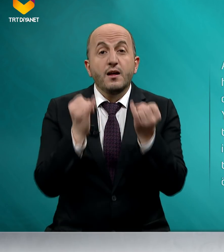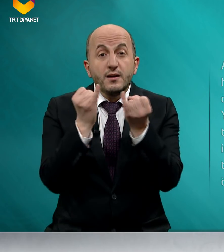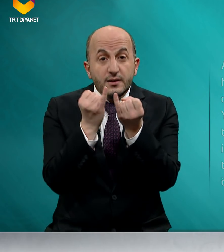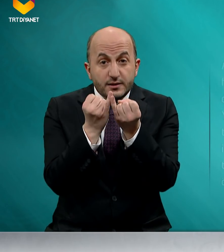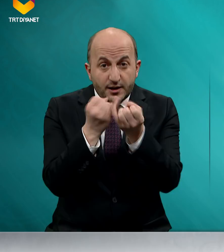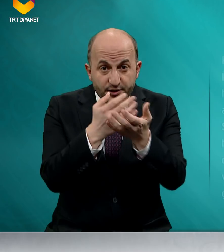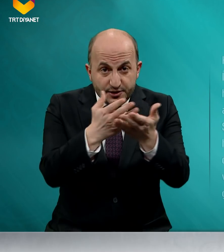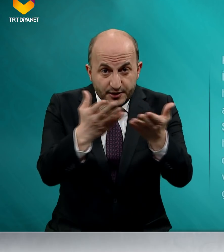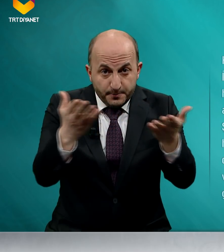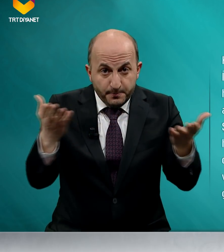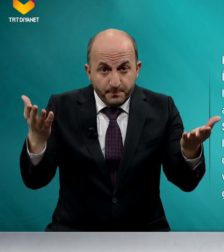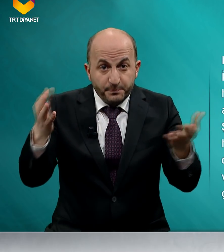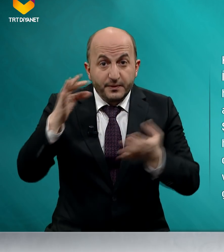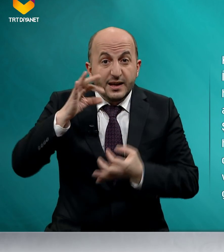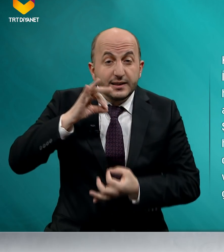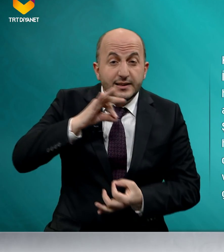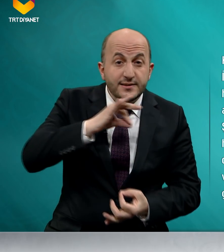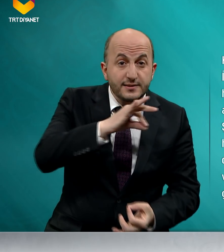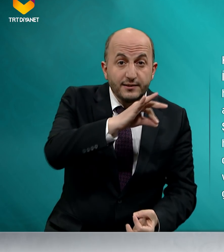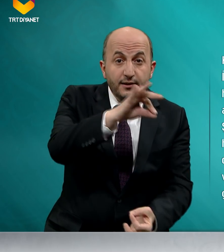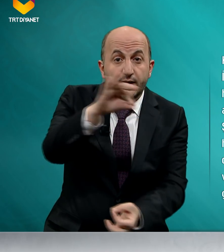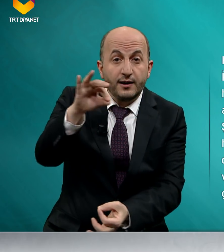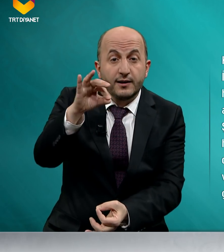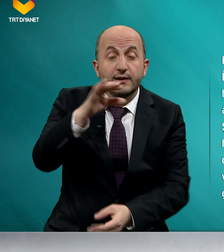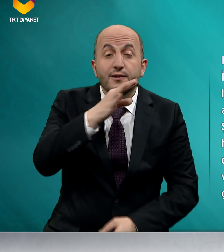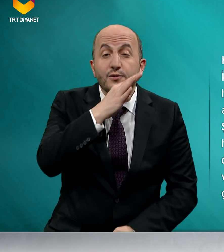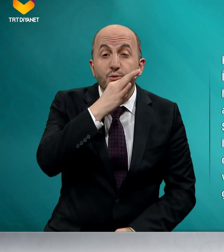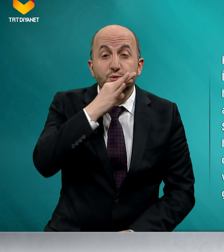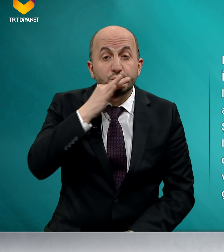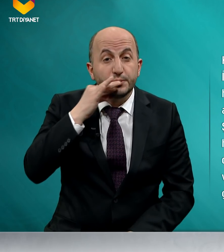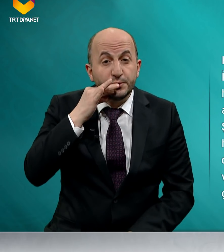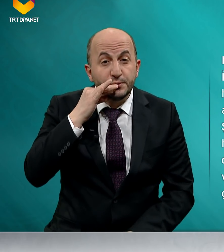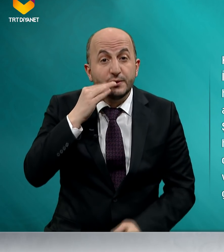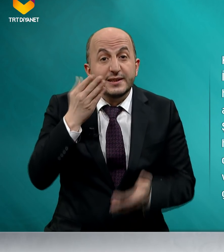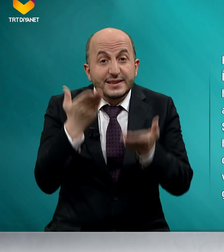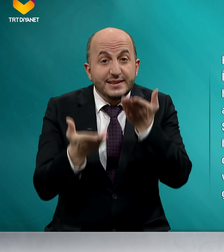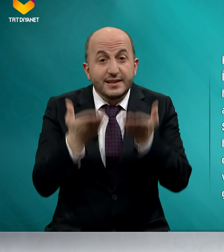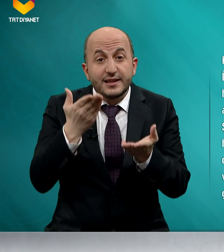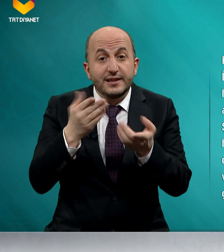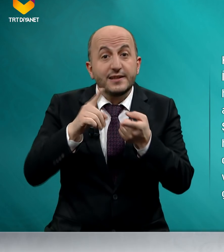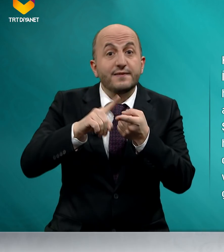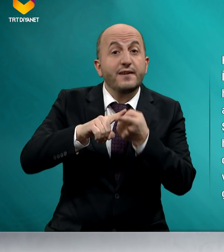Kardeşlerim insanlığa huzurlu, dengeli ve